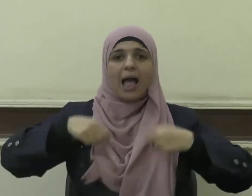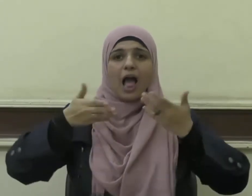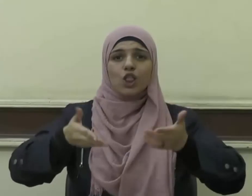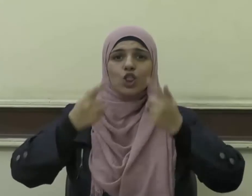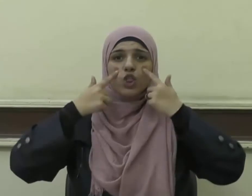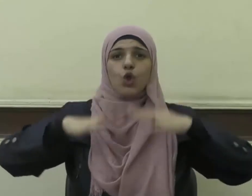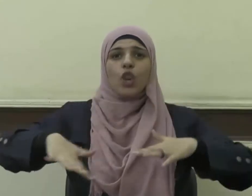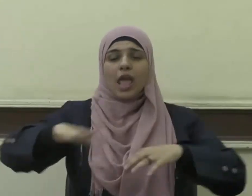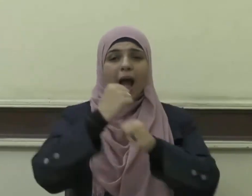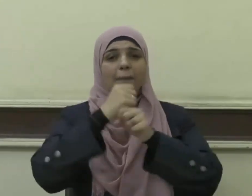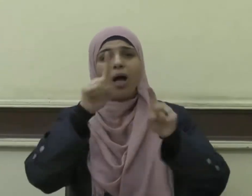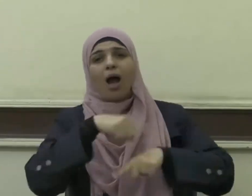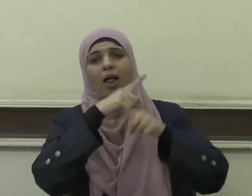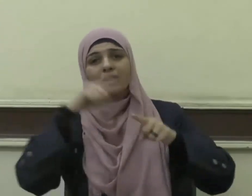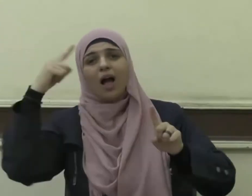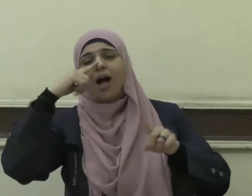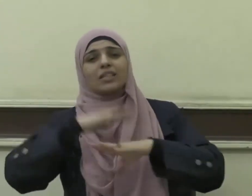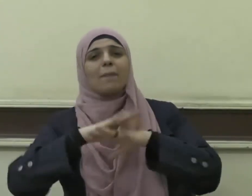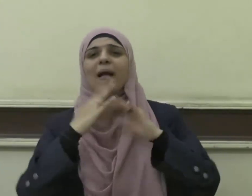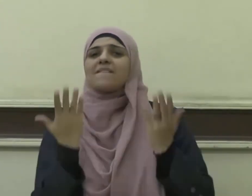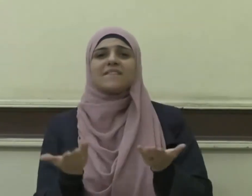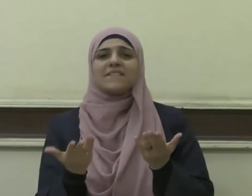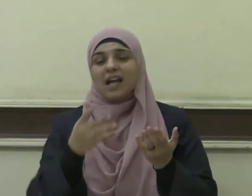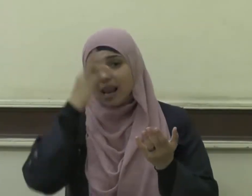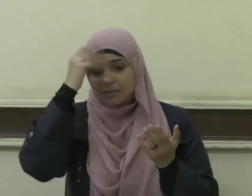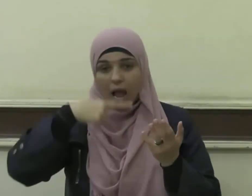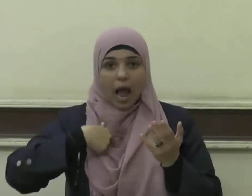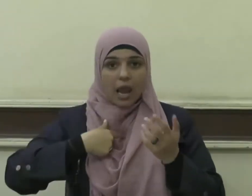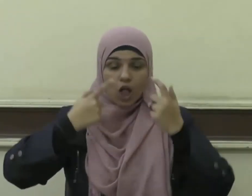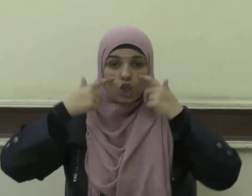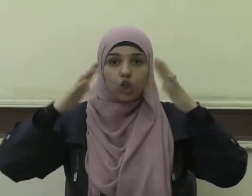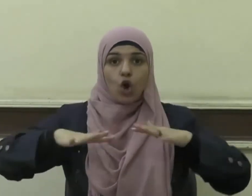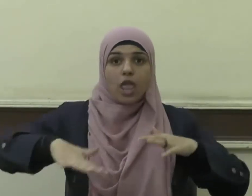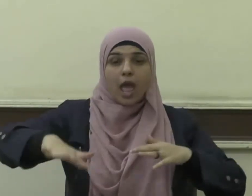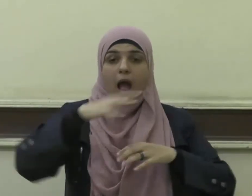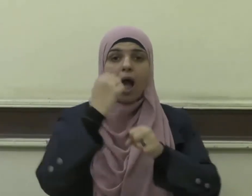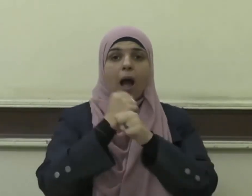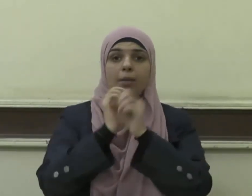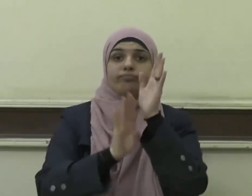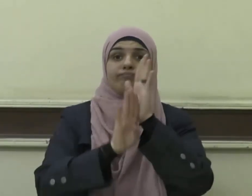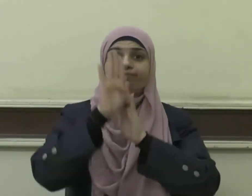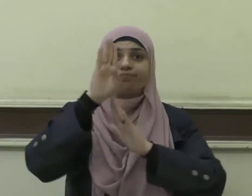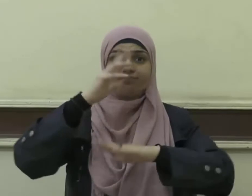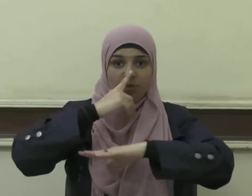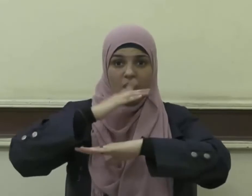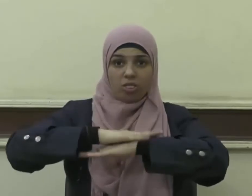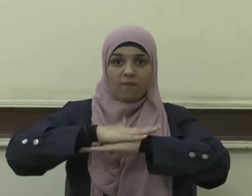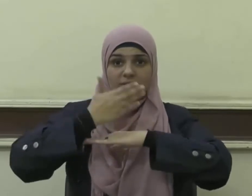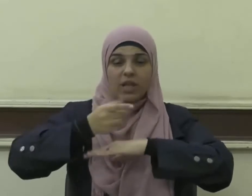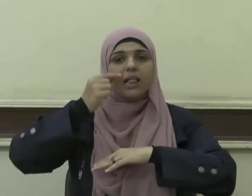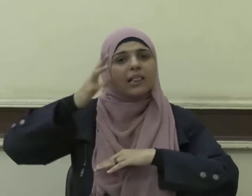دنيانا فإن تفوَّقنا في أمر دنيانا احترم الناس ديننا